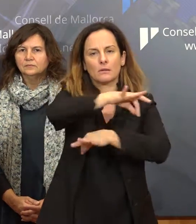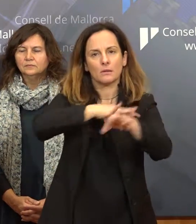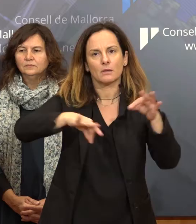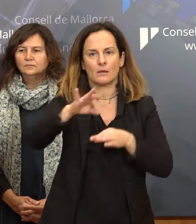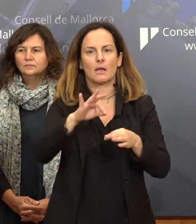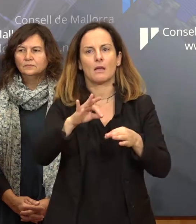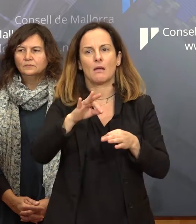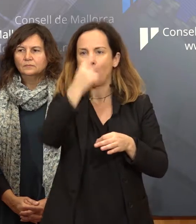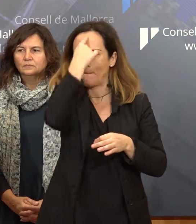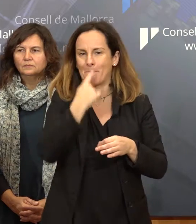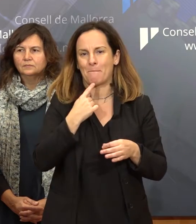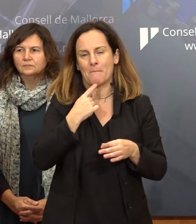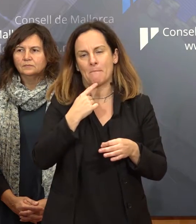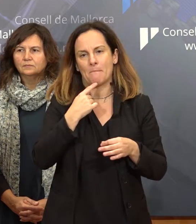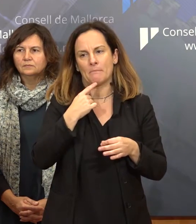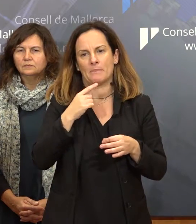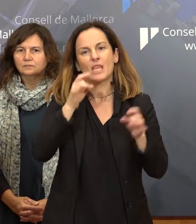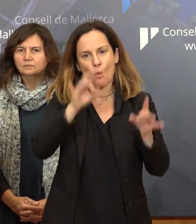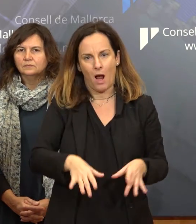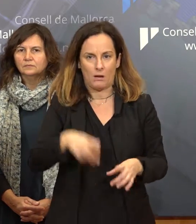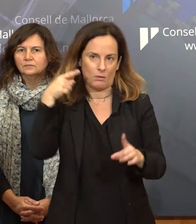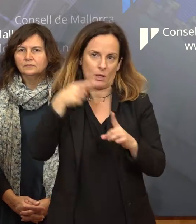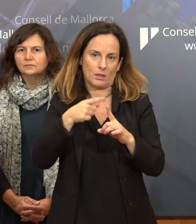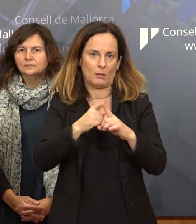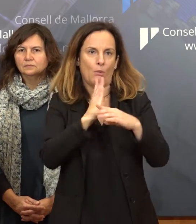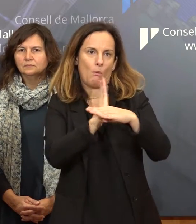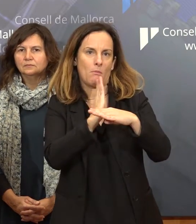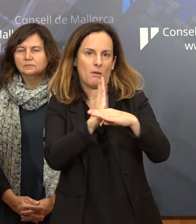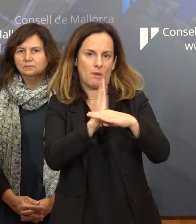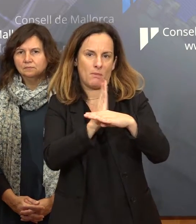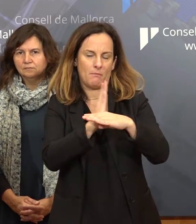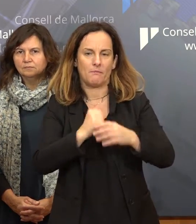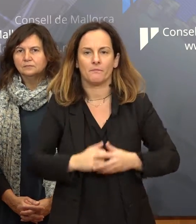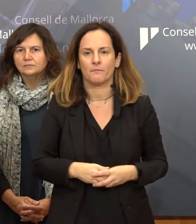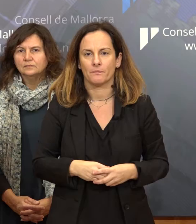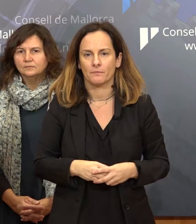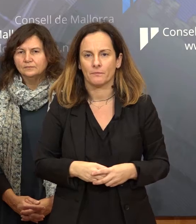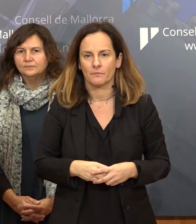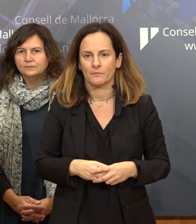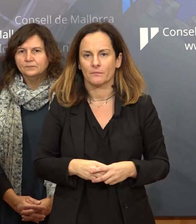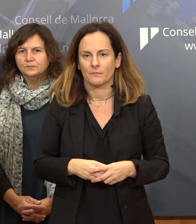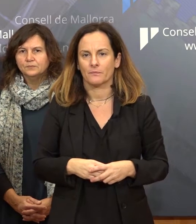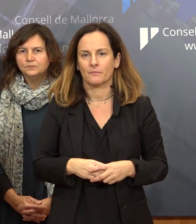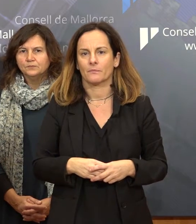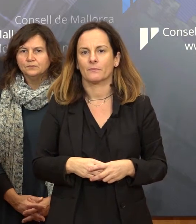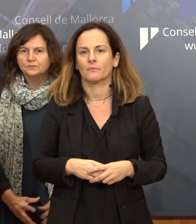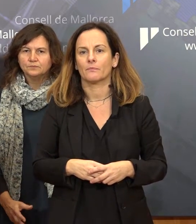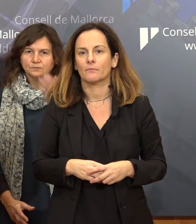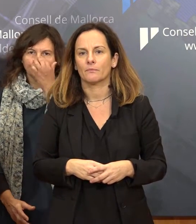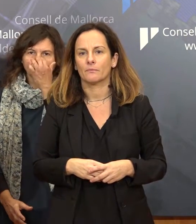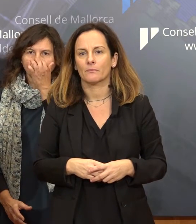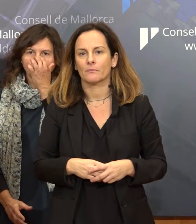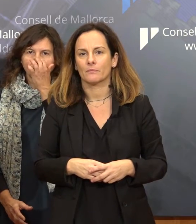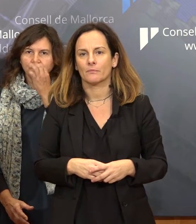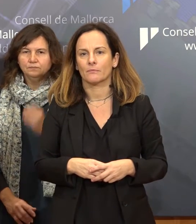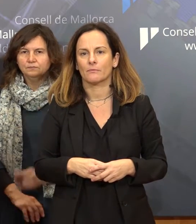hagi una millora de l'atenció també. Les serveis que ara de manera temporal tindran algun tipus de benefici